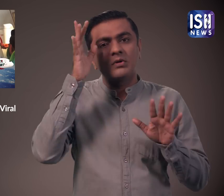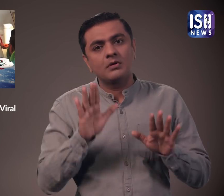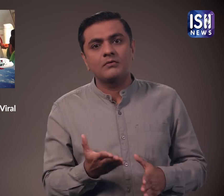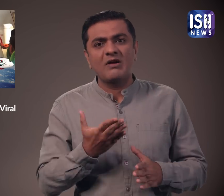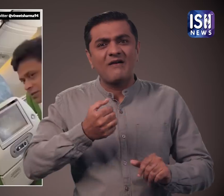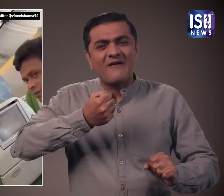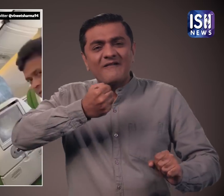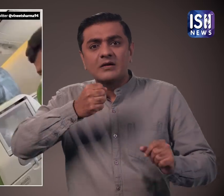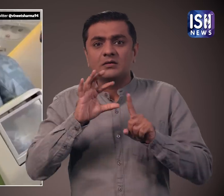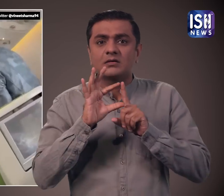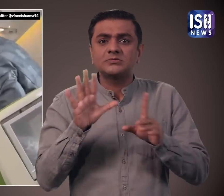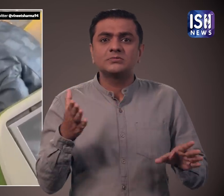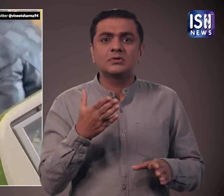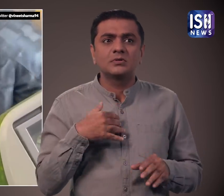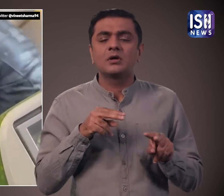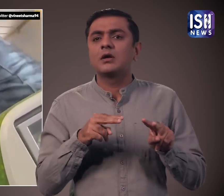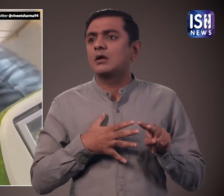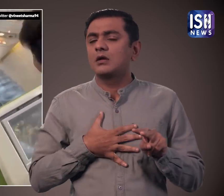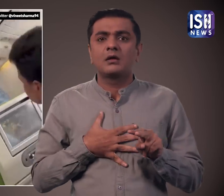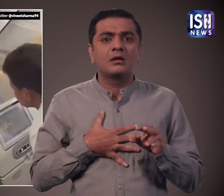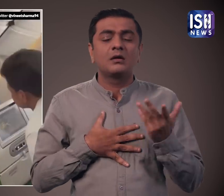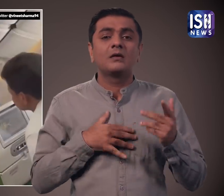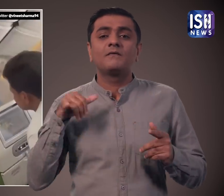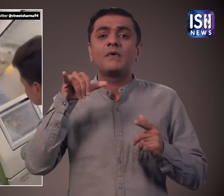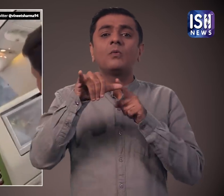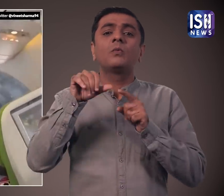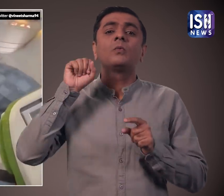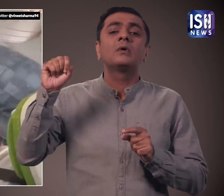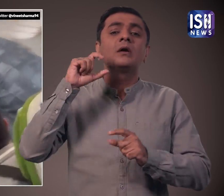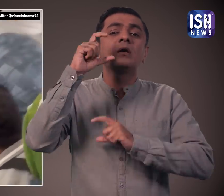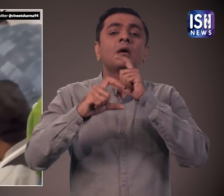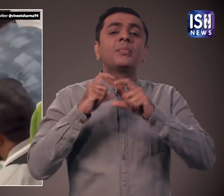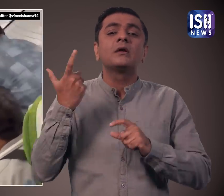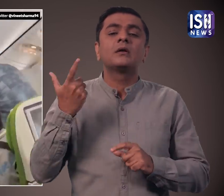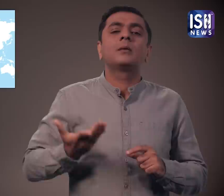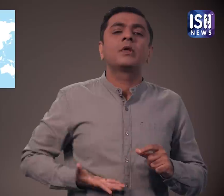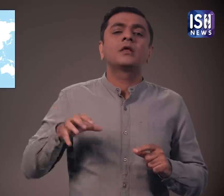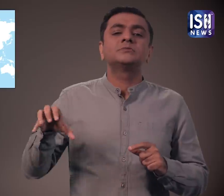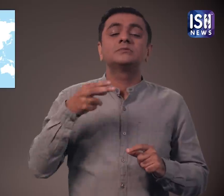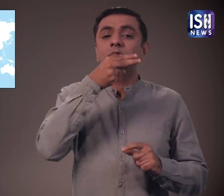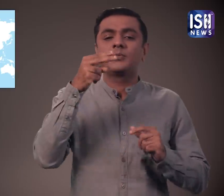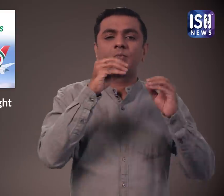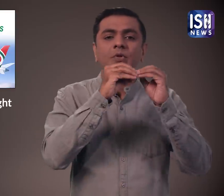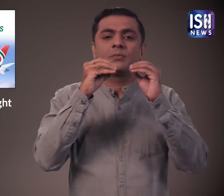जिसमें खतरनाक लड़ाई हुई आश्टे रजनक ये घटना बिमान बांगलादेश एरलाइन में हुई